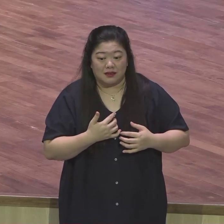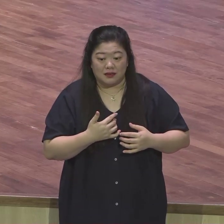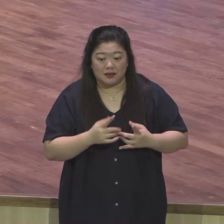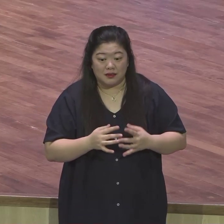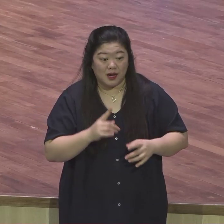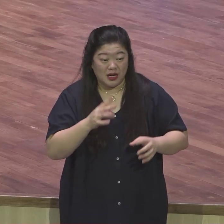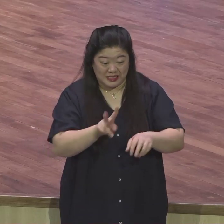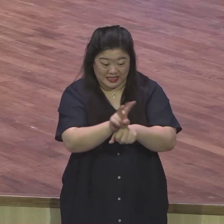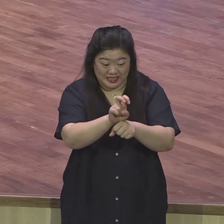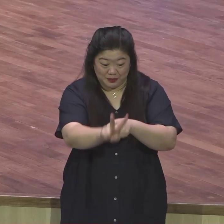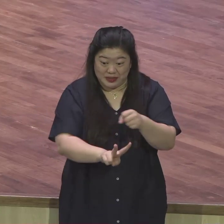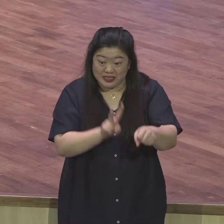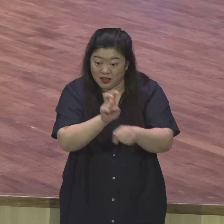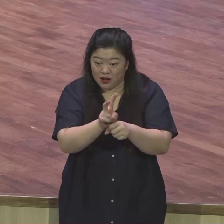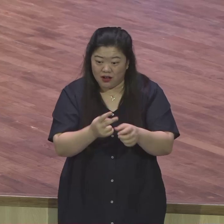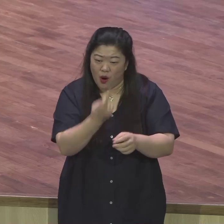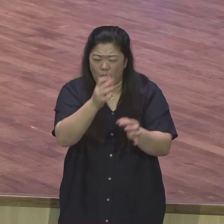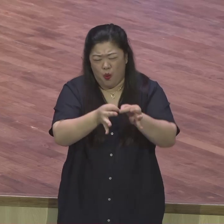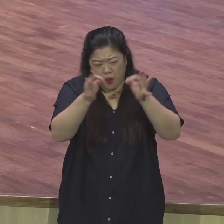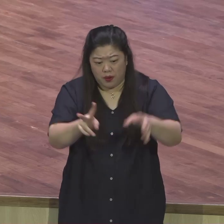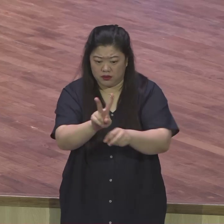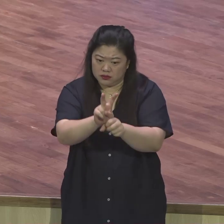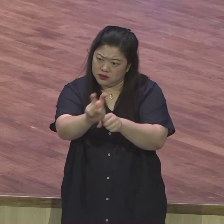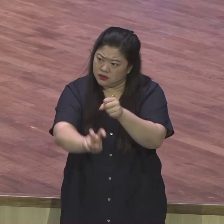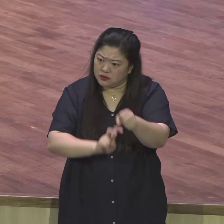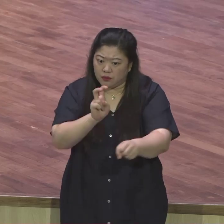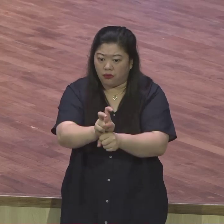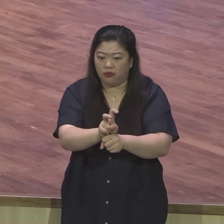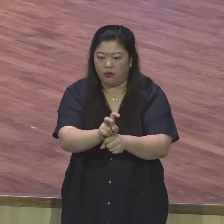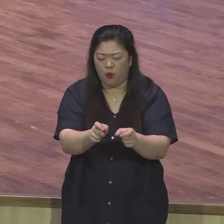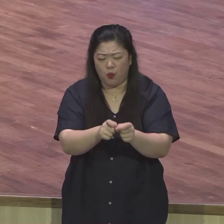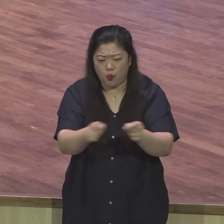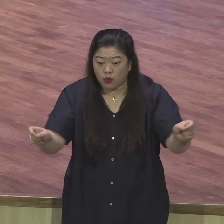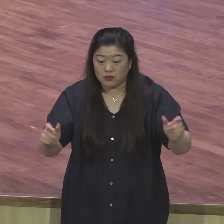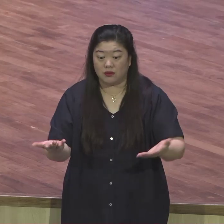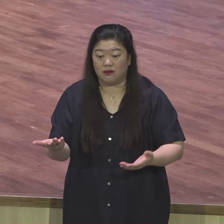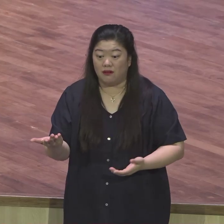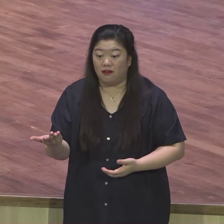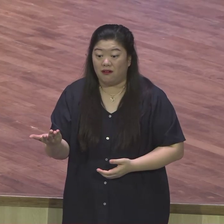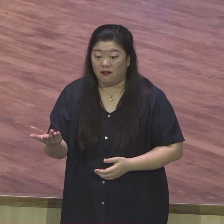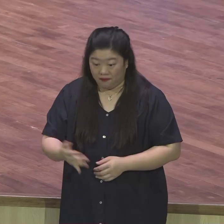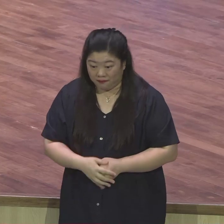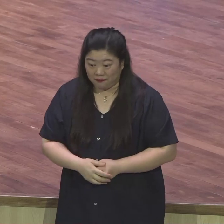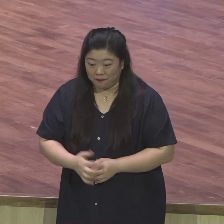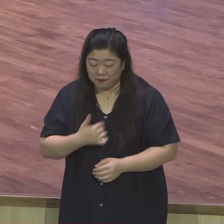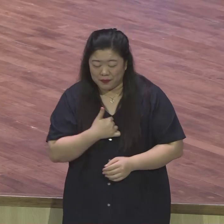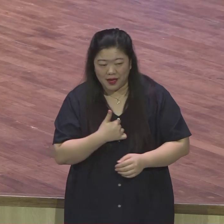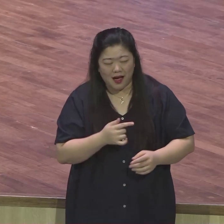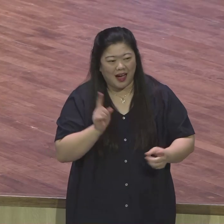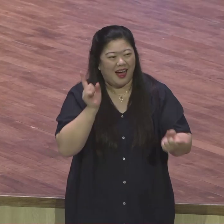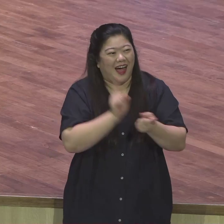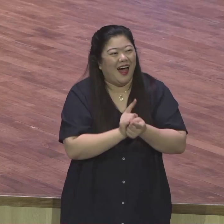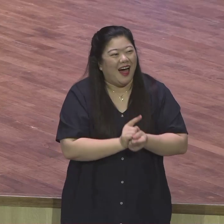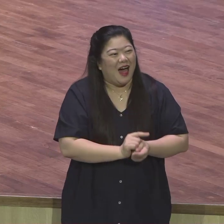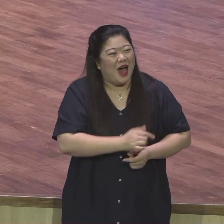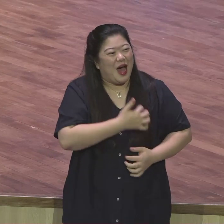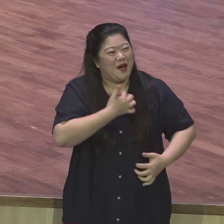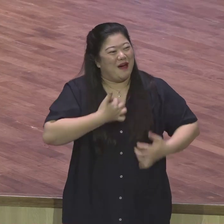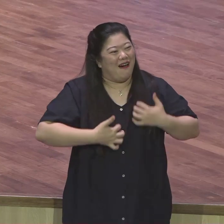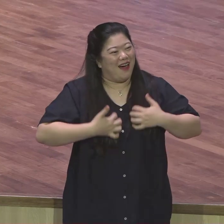보는 형들 얼마나 반갑기도 하지만 분노도 있을 것이고